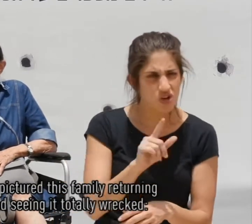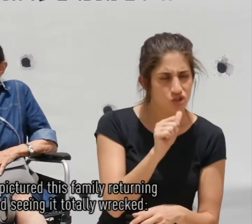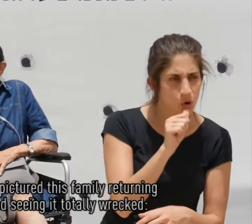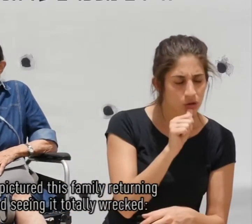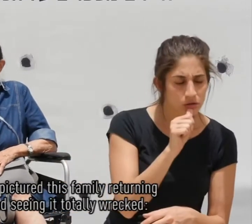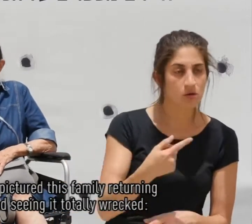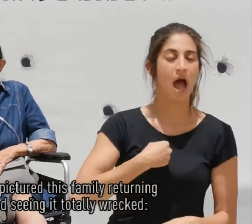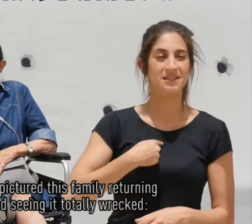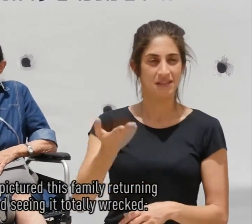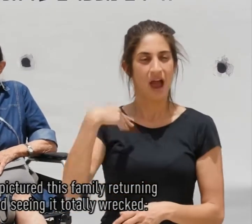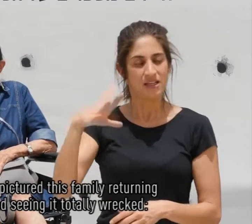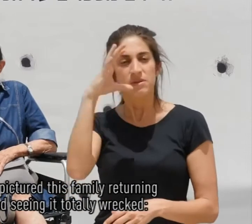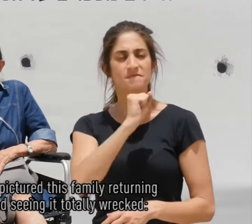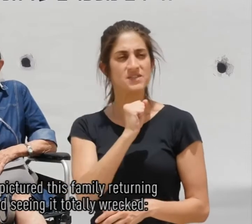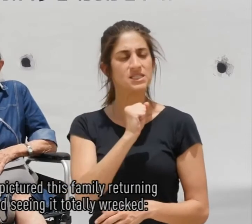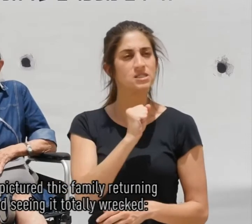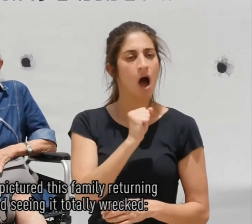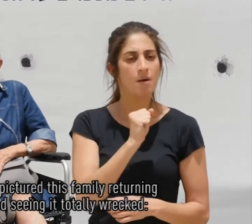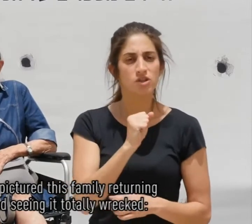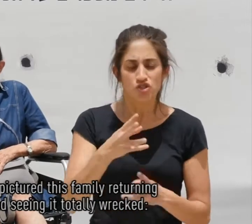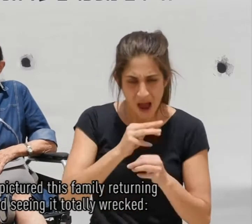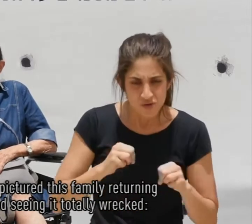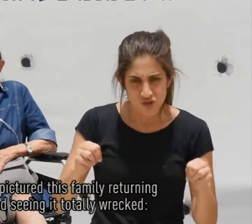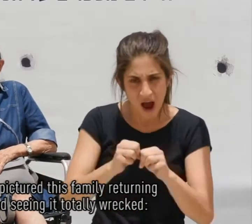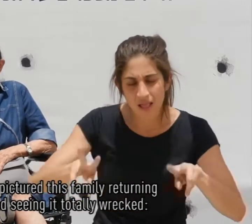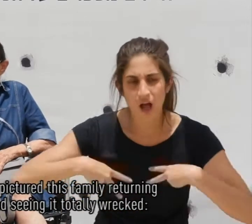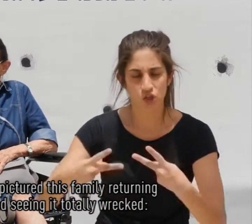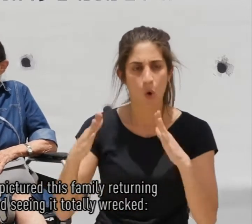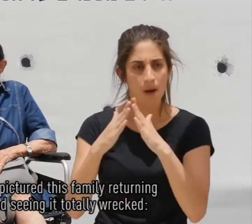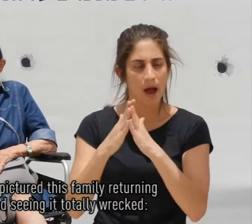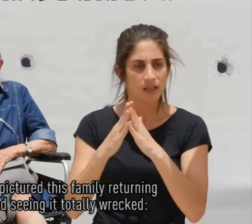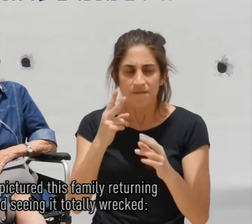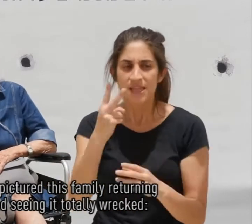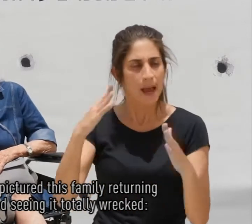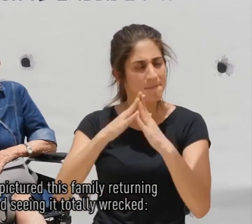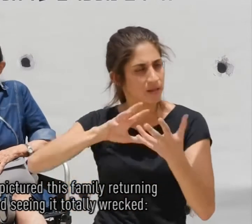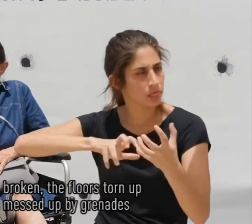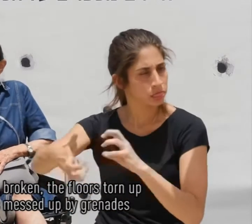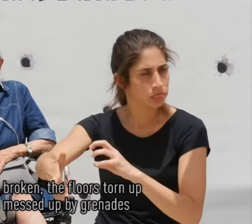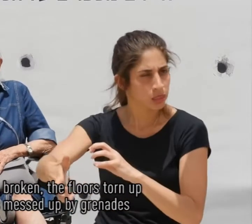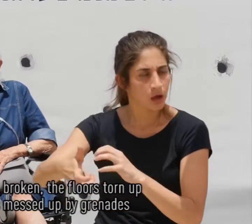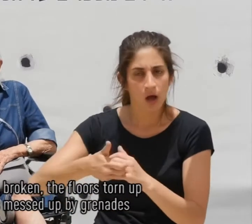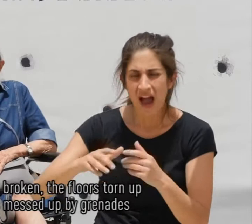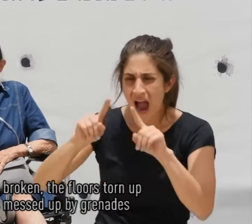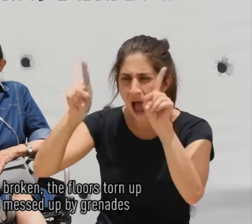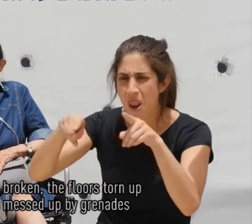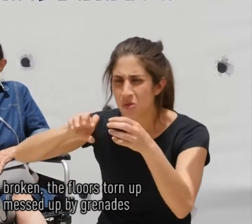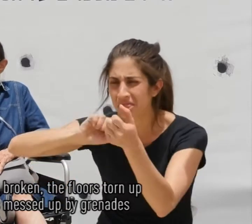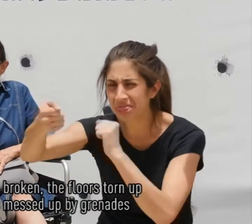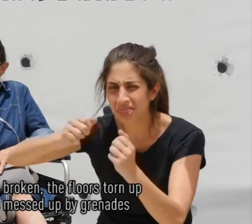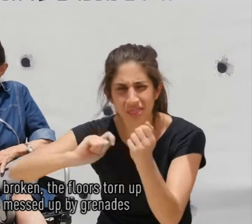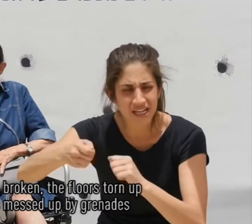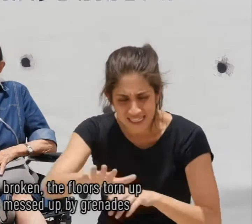אני הייתי בתפיסה שהמשפחה תחזור לבית ותראה בית הרוס כל החלונות שבורים